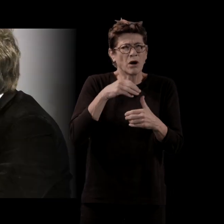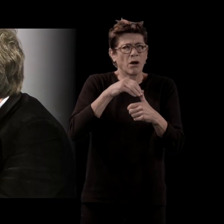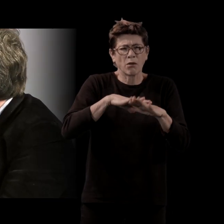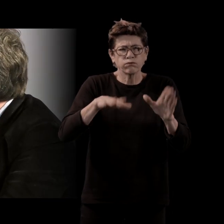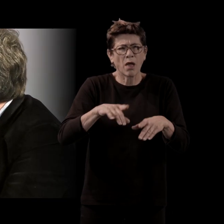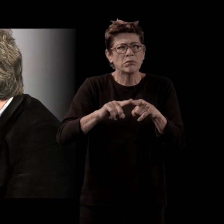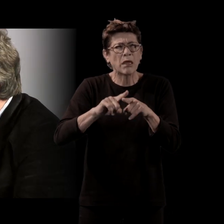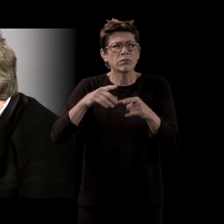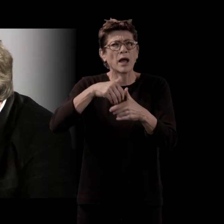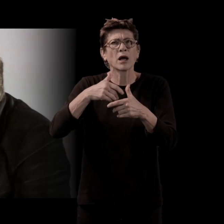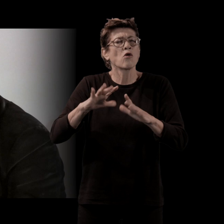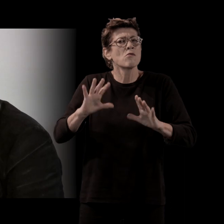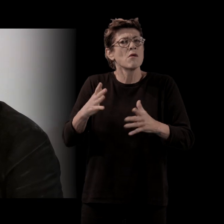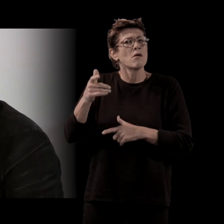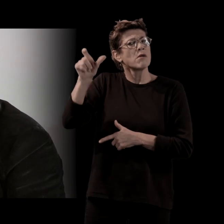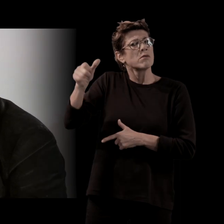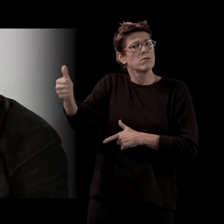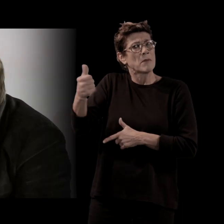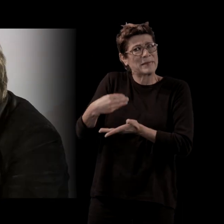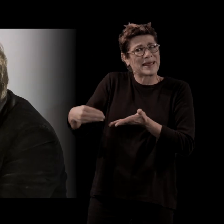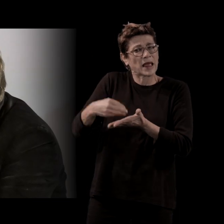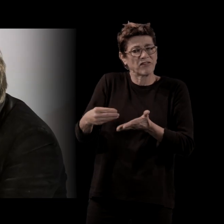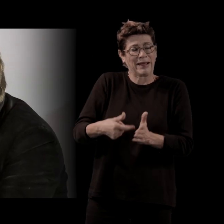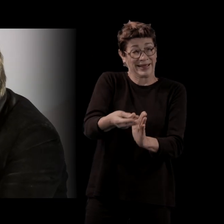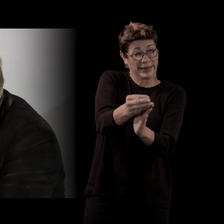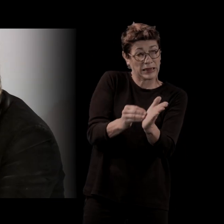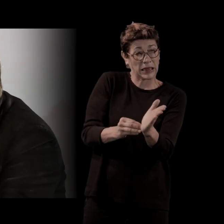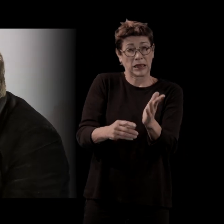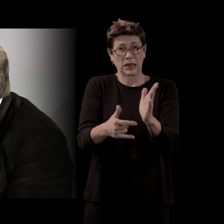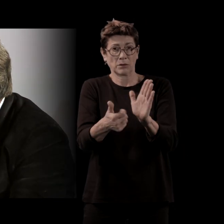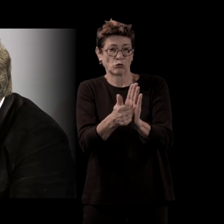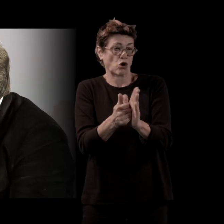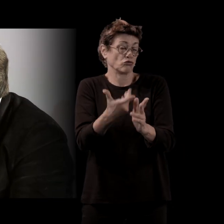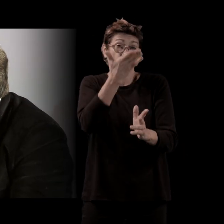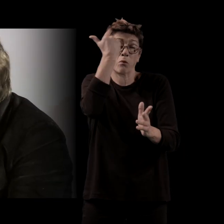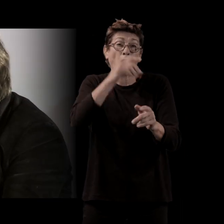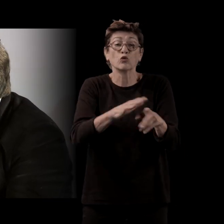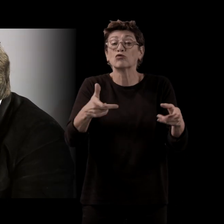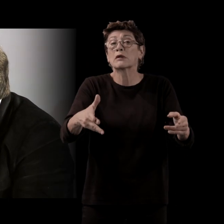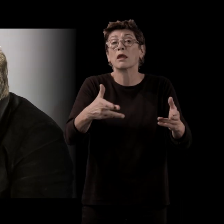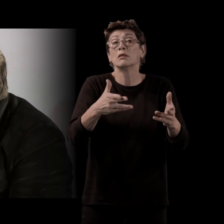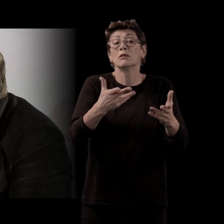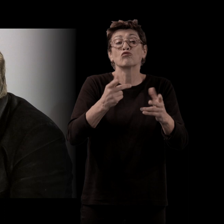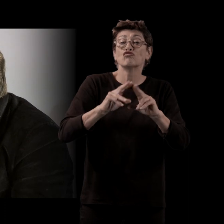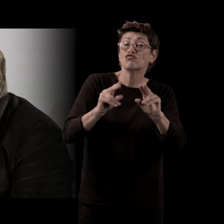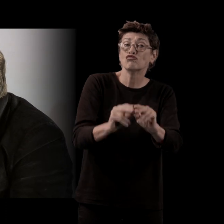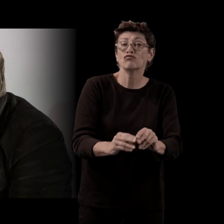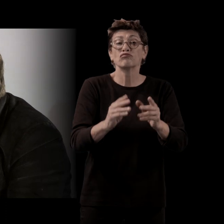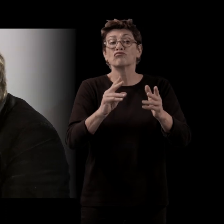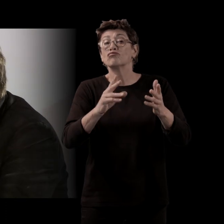'est-ce qu'il fait en tant qu'écrivain lorsqu'on est en train de composer ces personnages ou qu'on décrit une scène qui précise justement l'identité de celui-ci ? Qu'est-ce qui